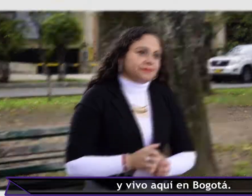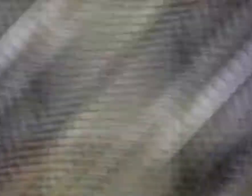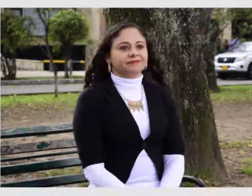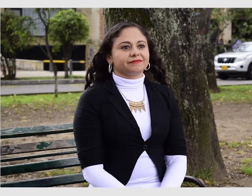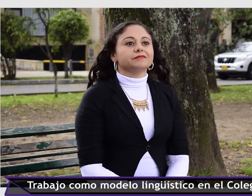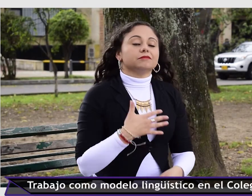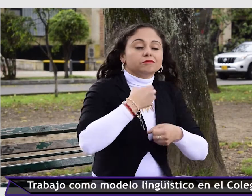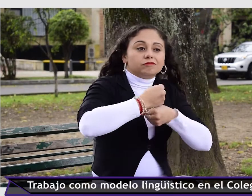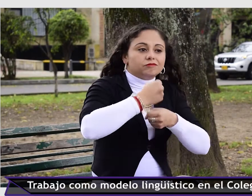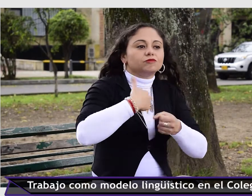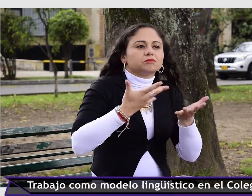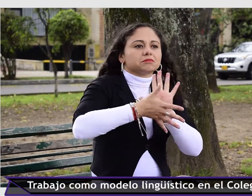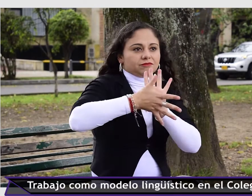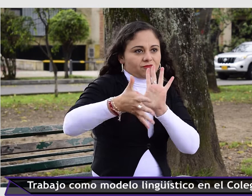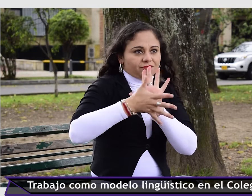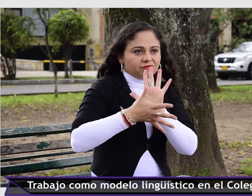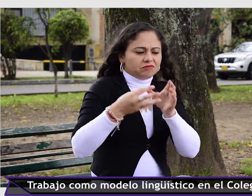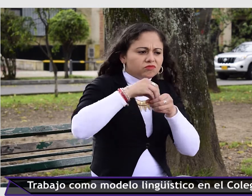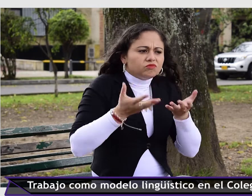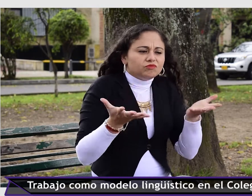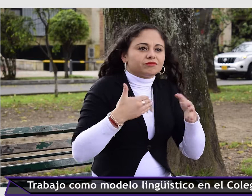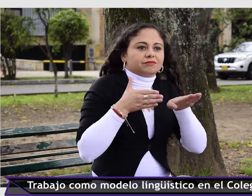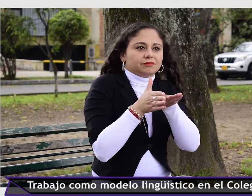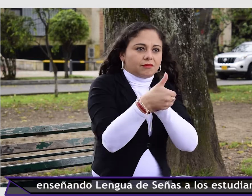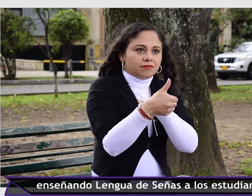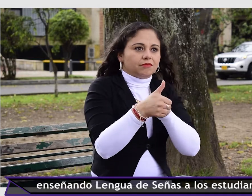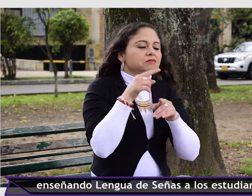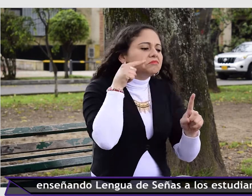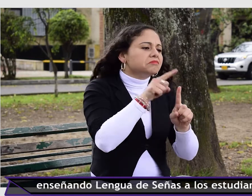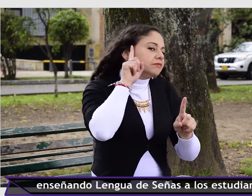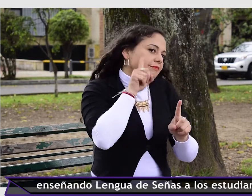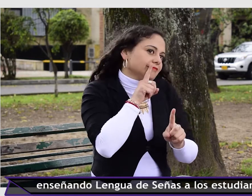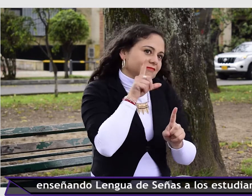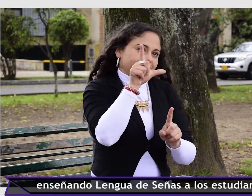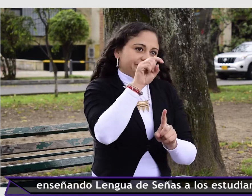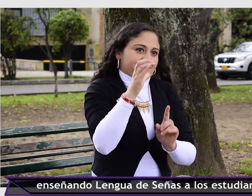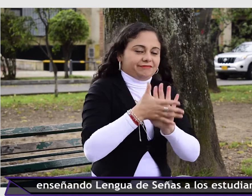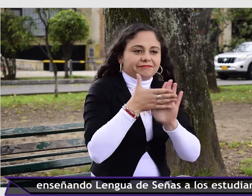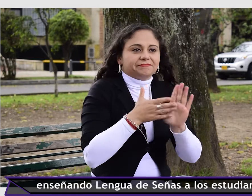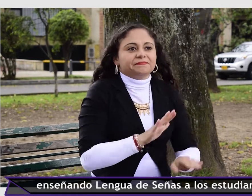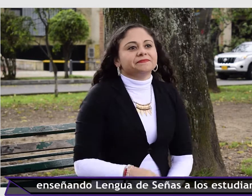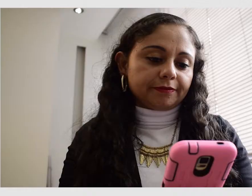en Bogotá. Trabajo como modelo lingüístico en el Colegio San Carlos, enseñando lengua de señas a los estudiantes sordos.